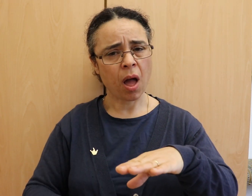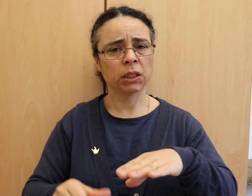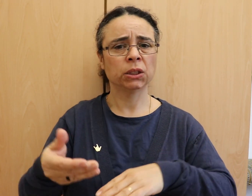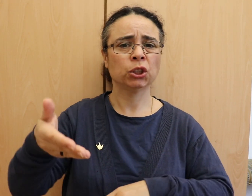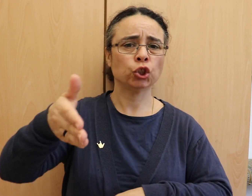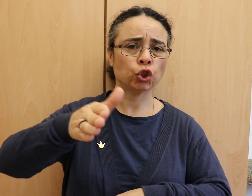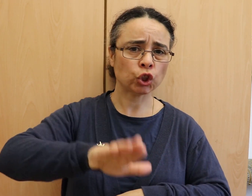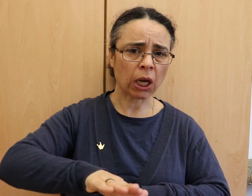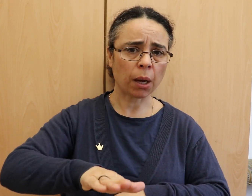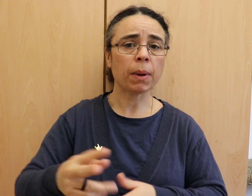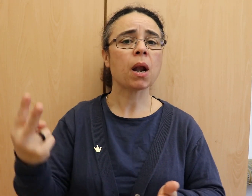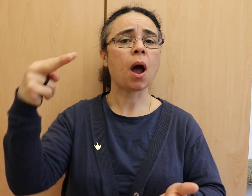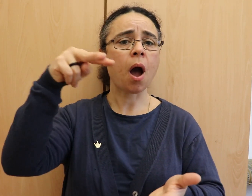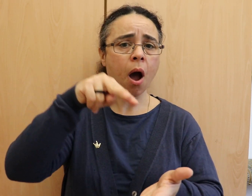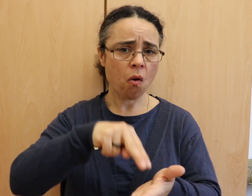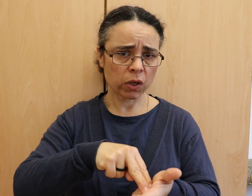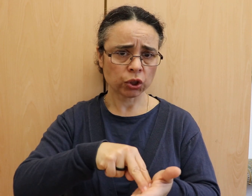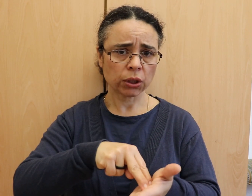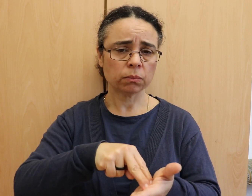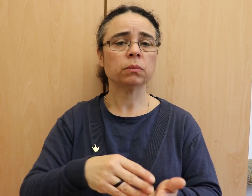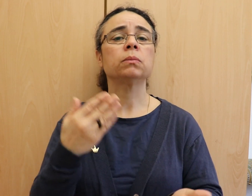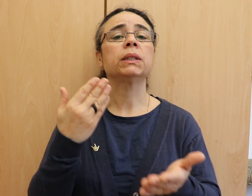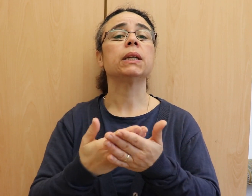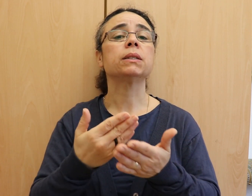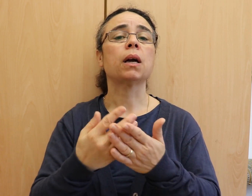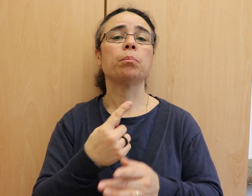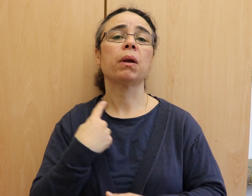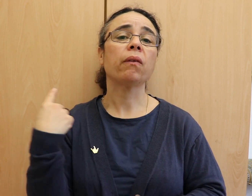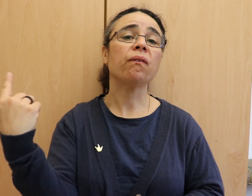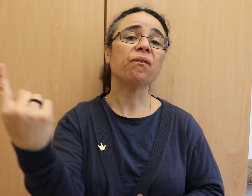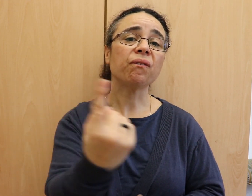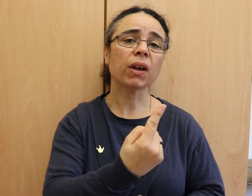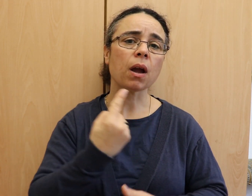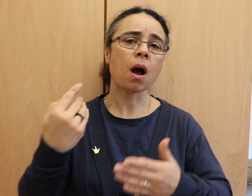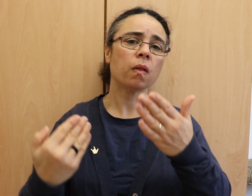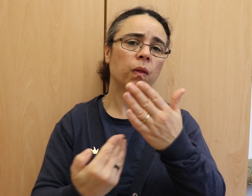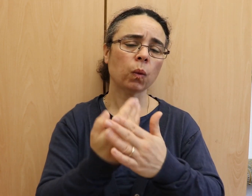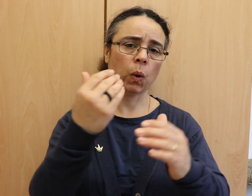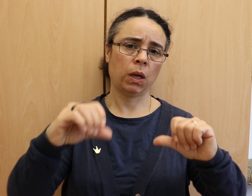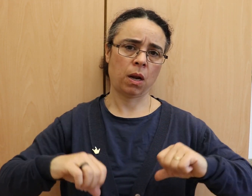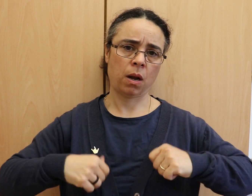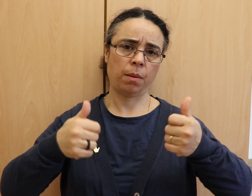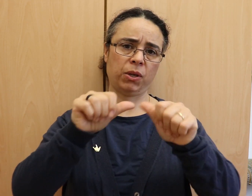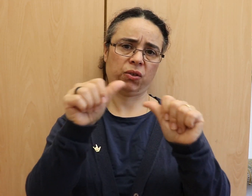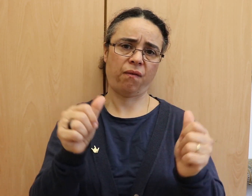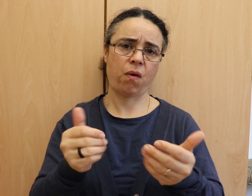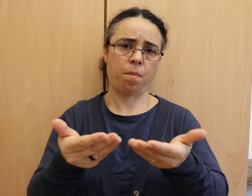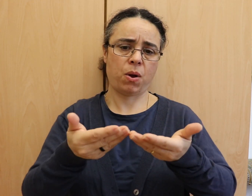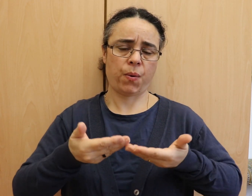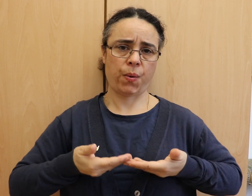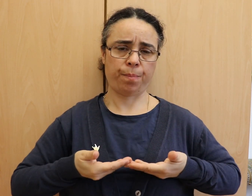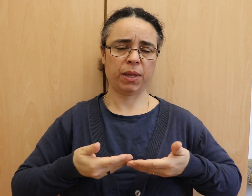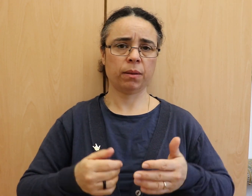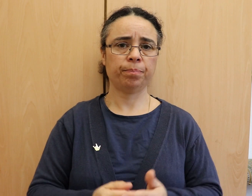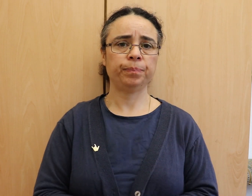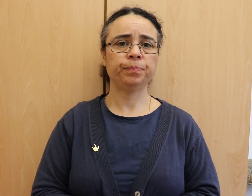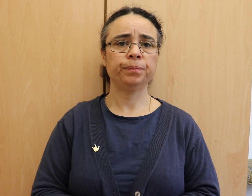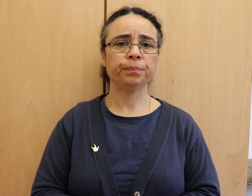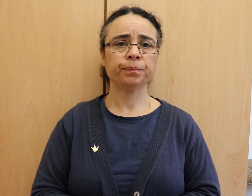Jesus Christus uns selbst eine ganz neue Existenz. Liebe Schwestern,